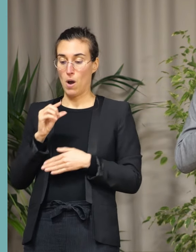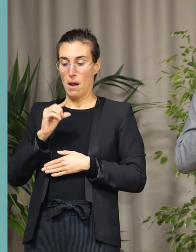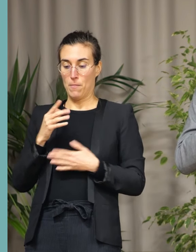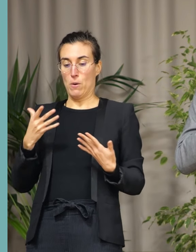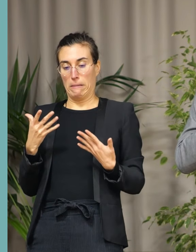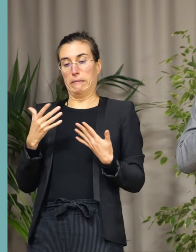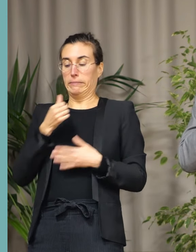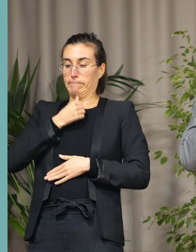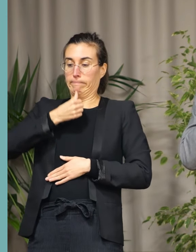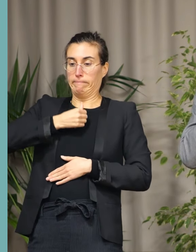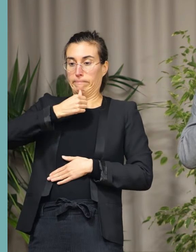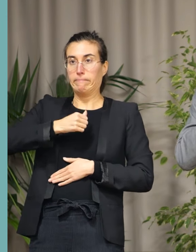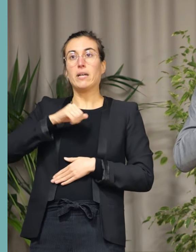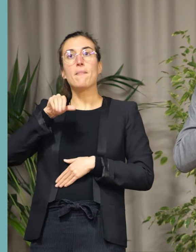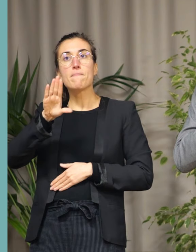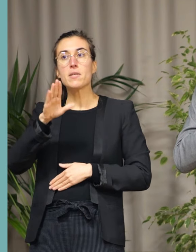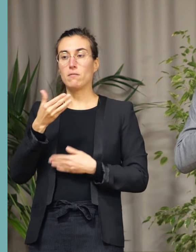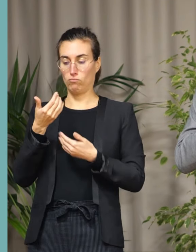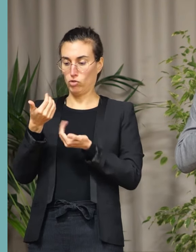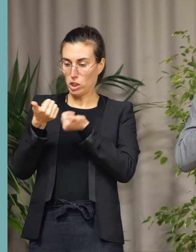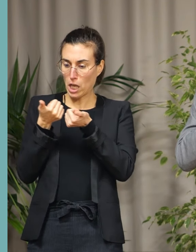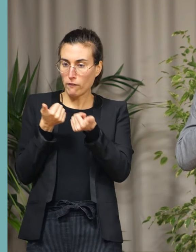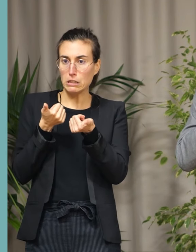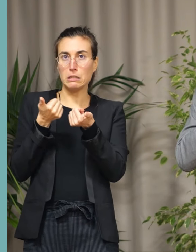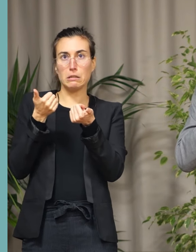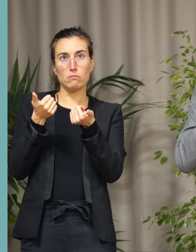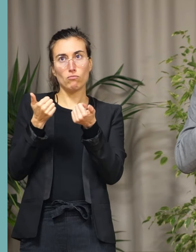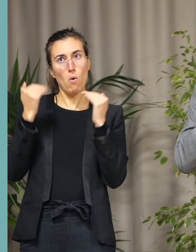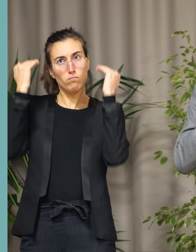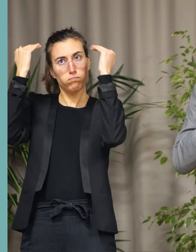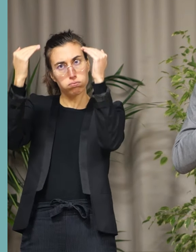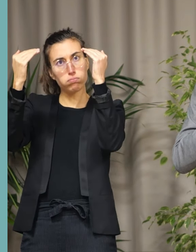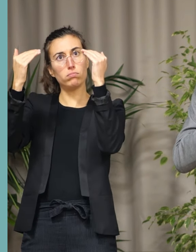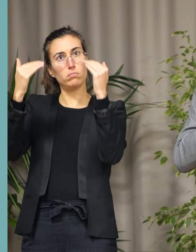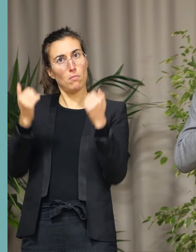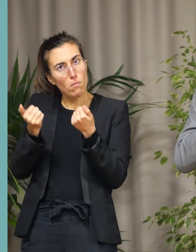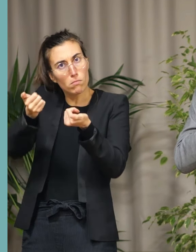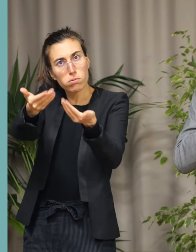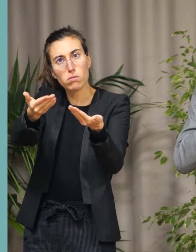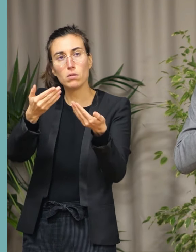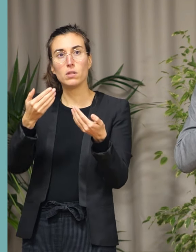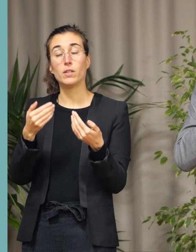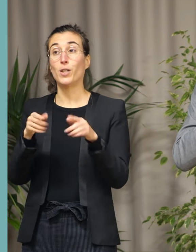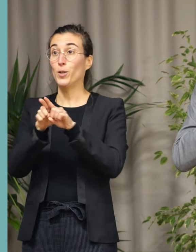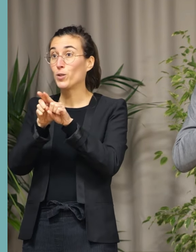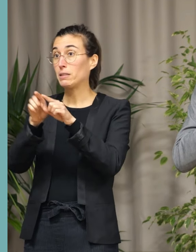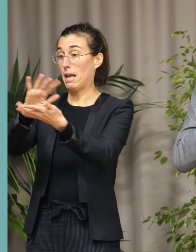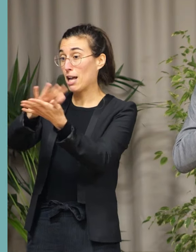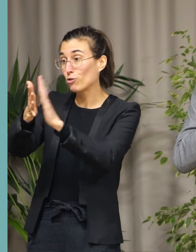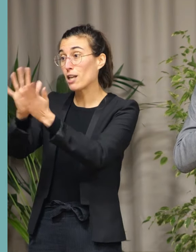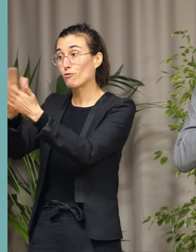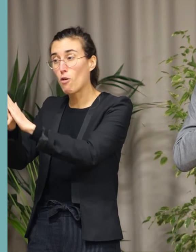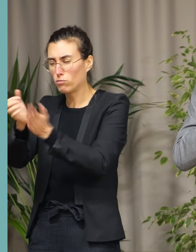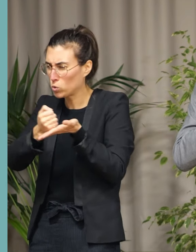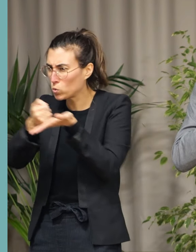cependant un niveau de service ambitieux avec un soutien confirmé aux associations, qu'elles soient